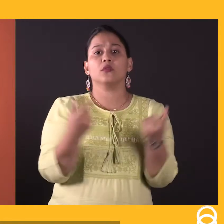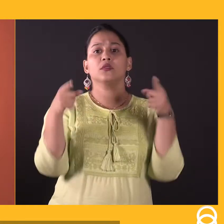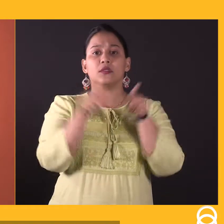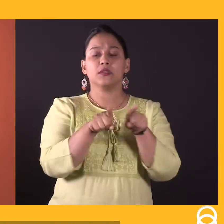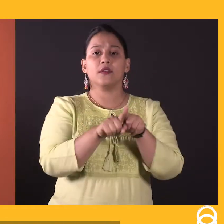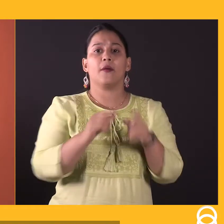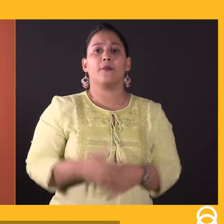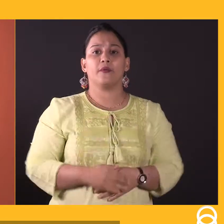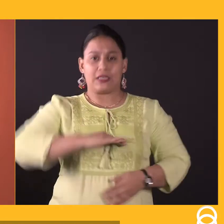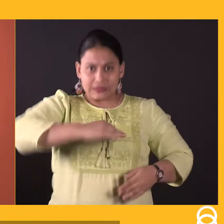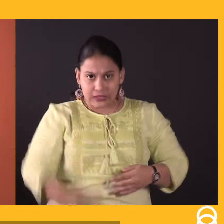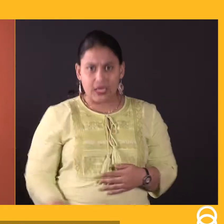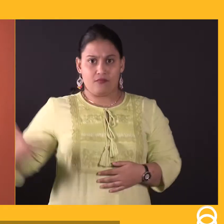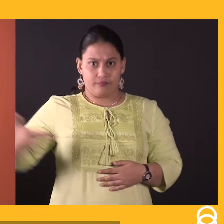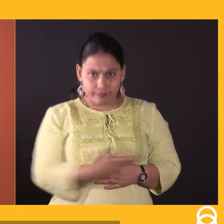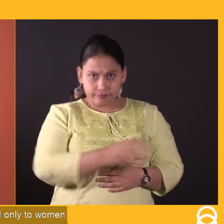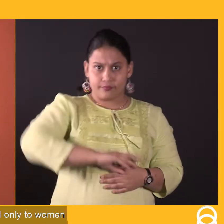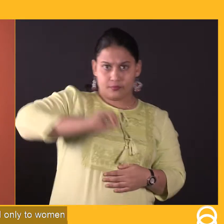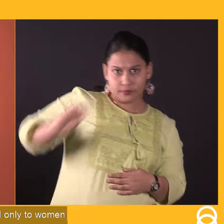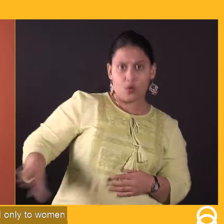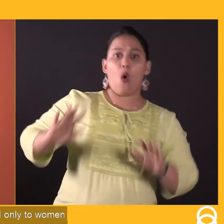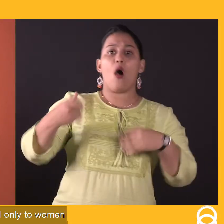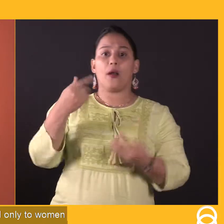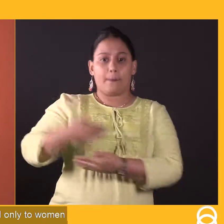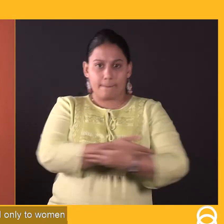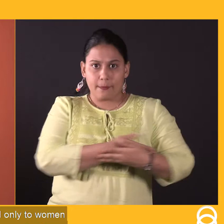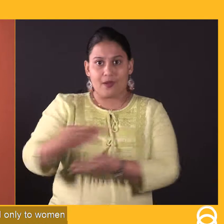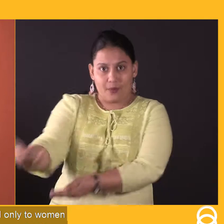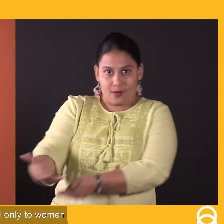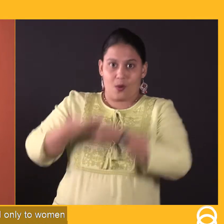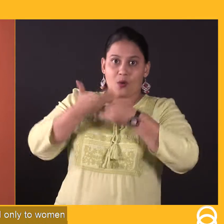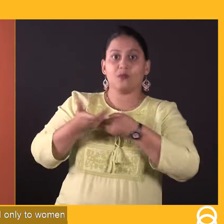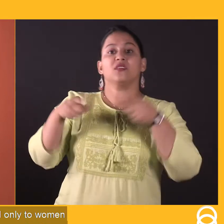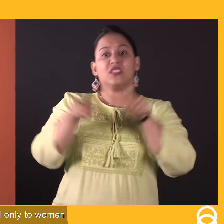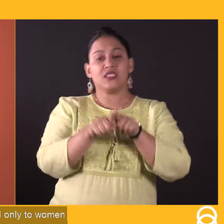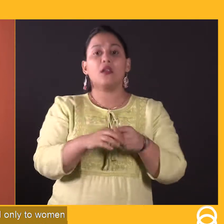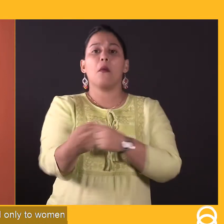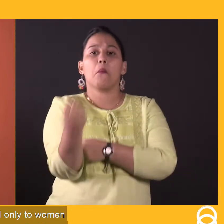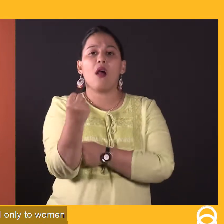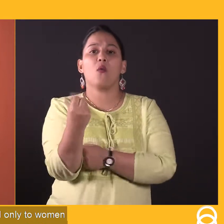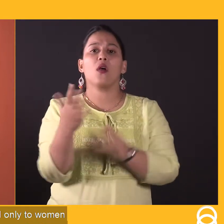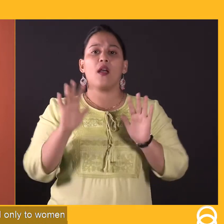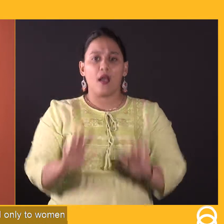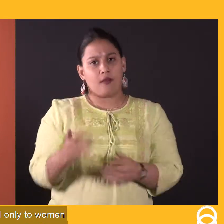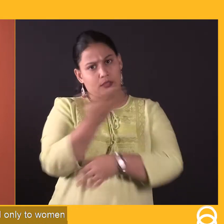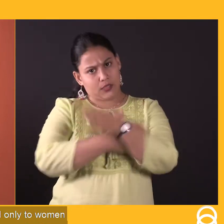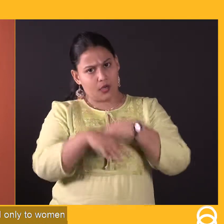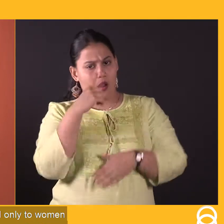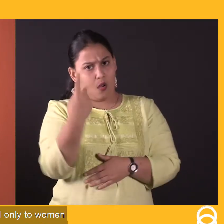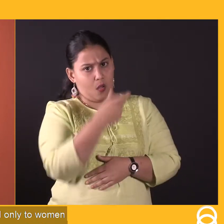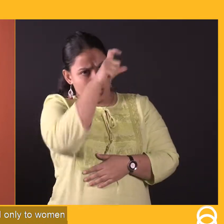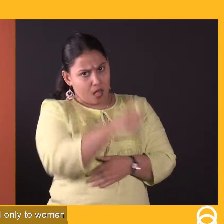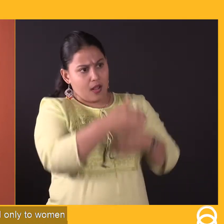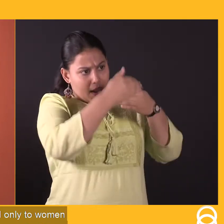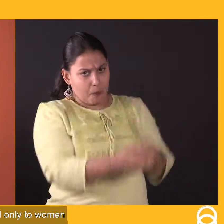गर्भ निरोधन की या अडॉप्शन यानि बच्चा गोद लेने की ये सारे जो अधिकार हैं ये फिर से विकलांग मैलाओं